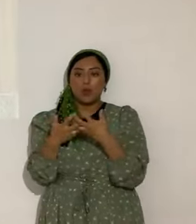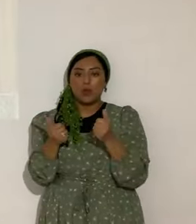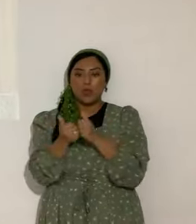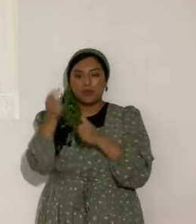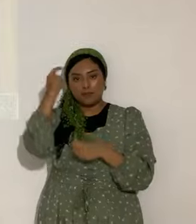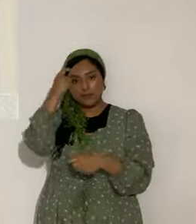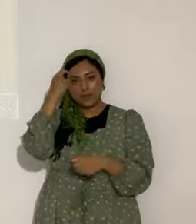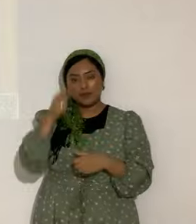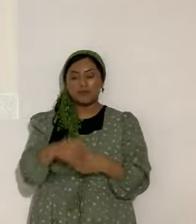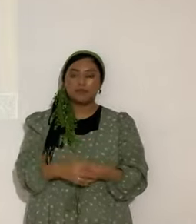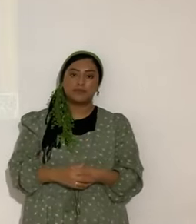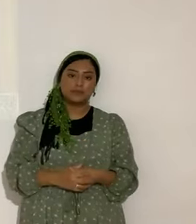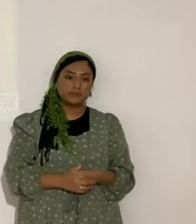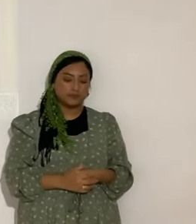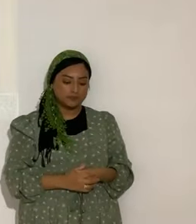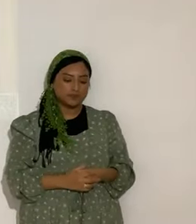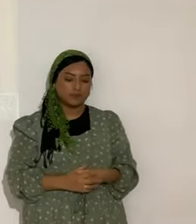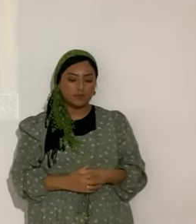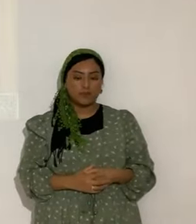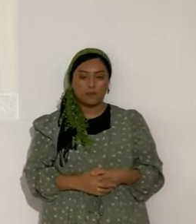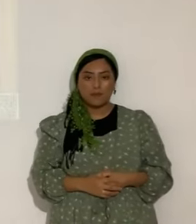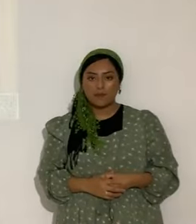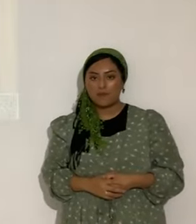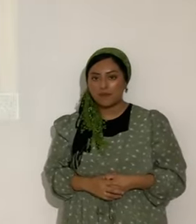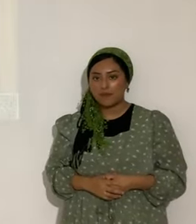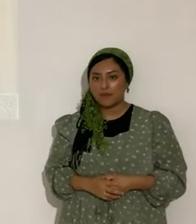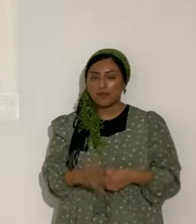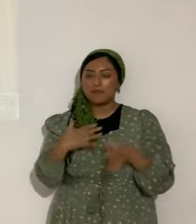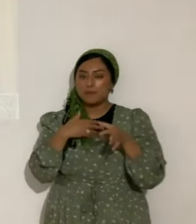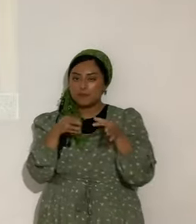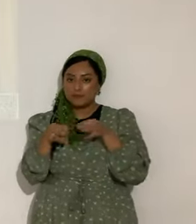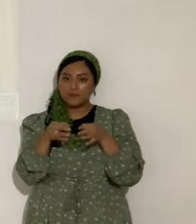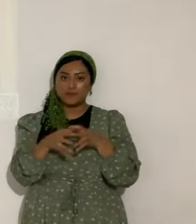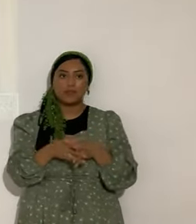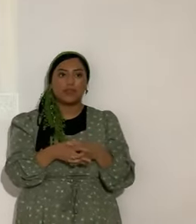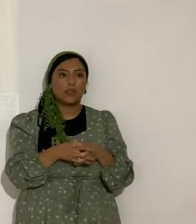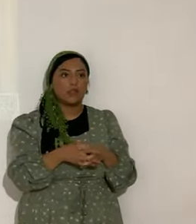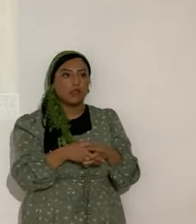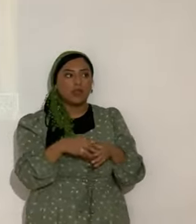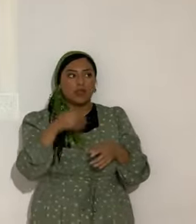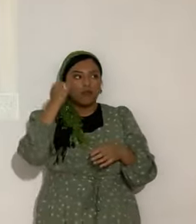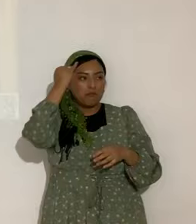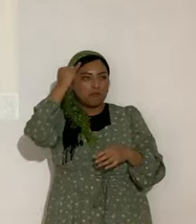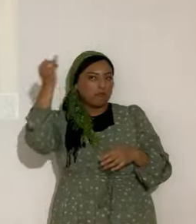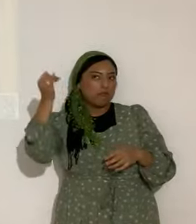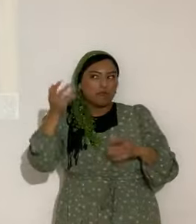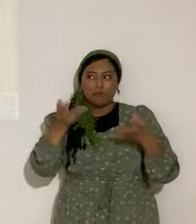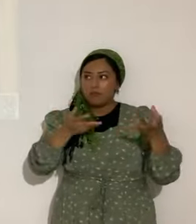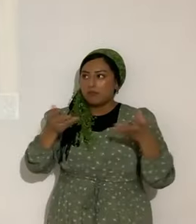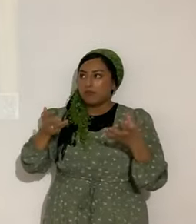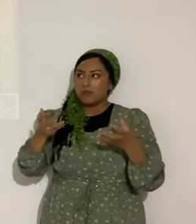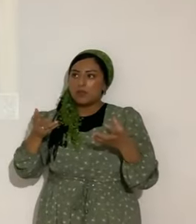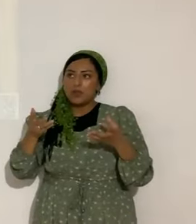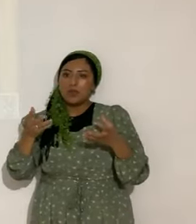¿Cuáles serán esas decisiones? Explico. Imaginémonos un iceberg. ¿Sí?